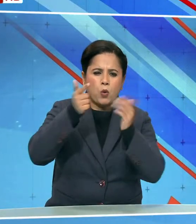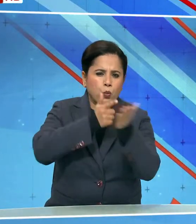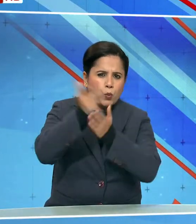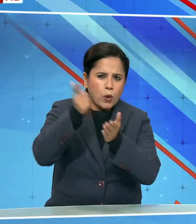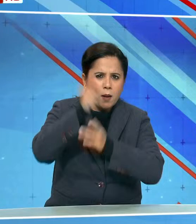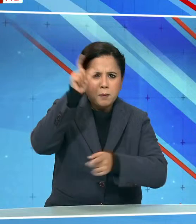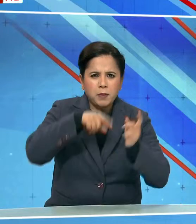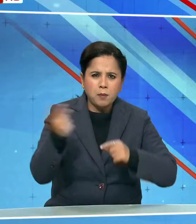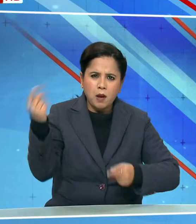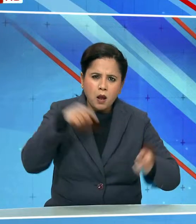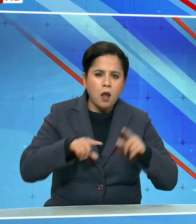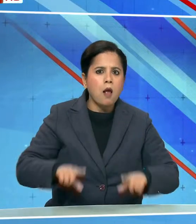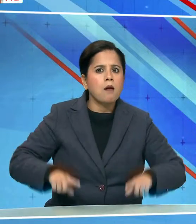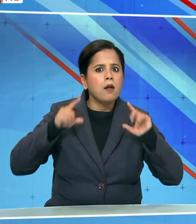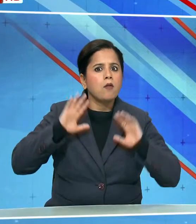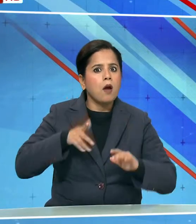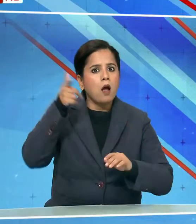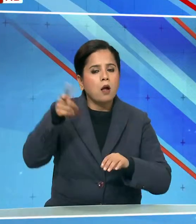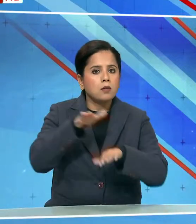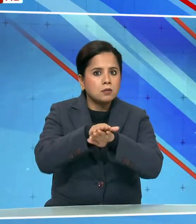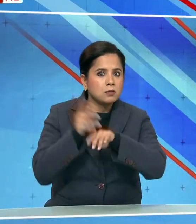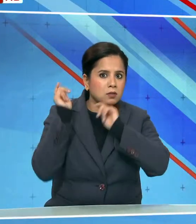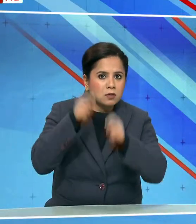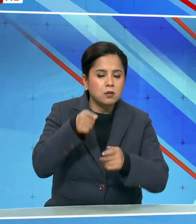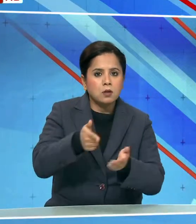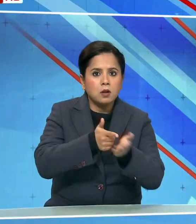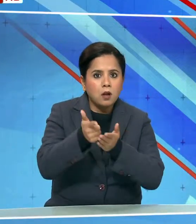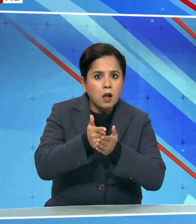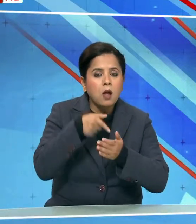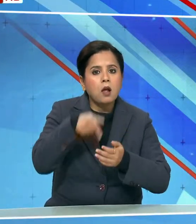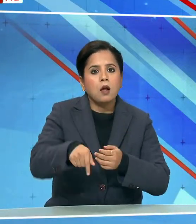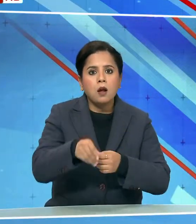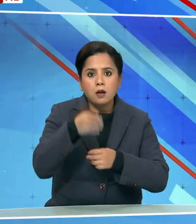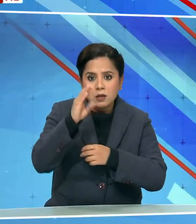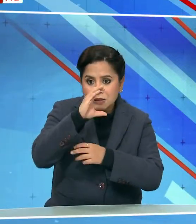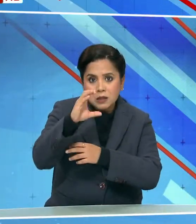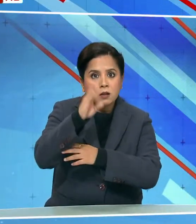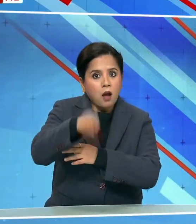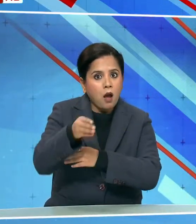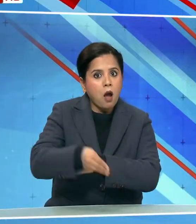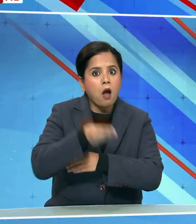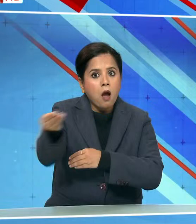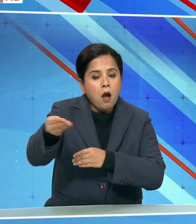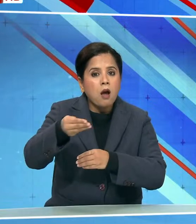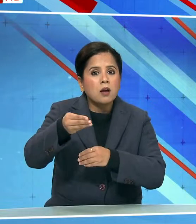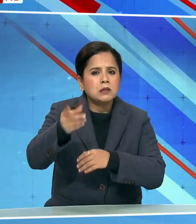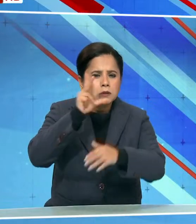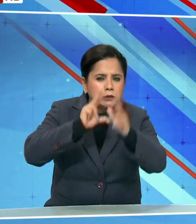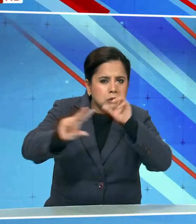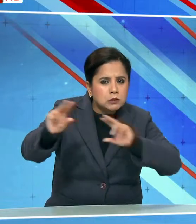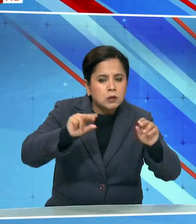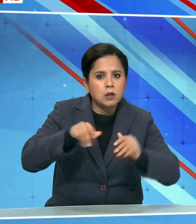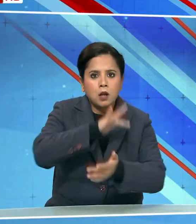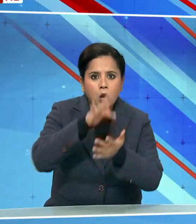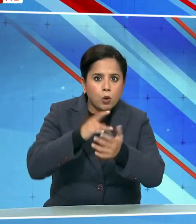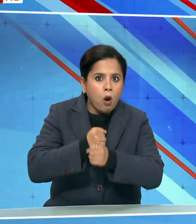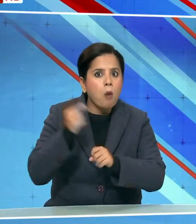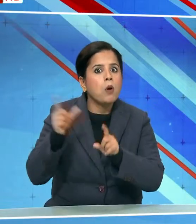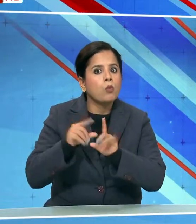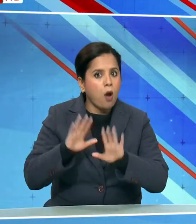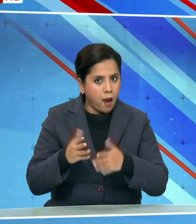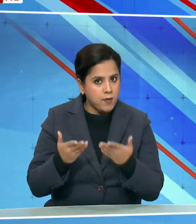रहने वाले मच्वारे को किसान ग्रेडिट कार्ड पहुचाने का काम स्थानिय तंत्र के द्वारा हो रहा है